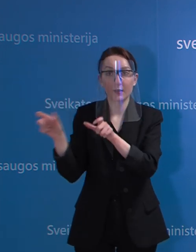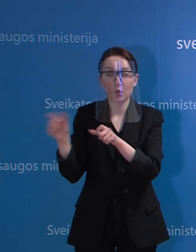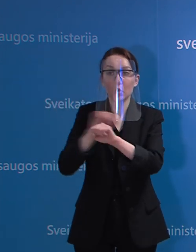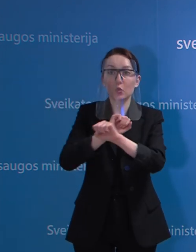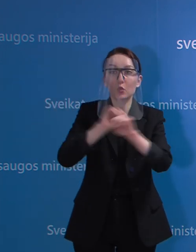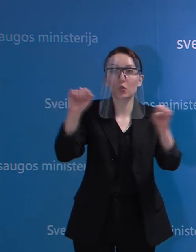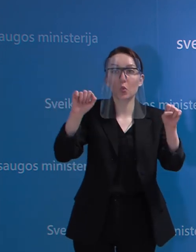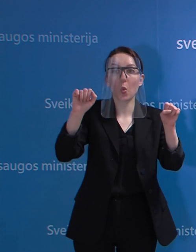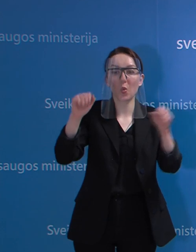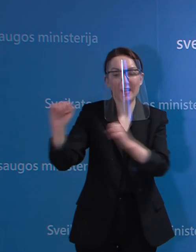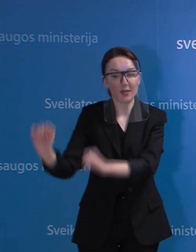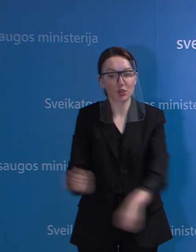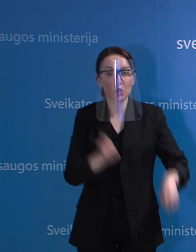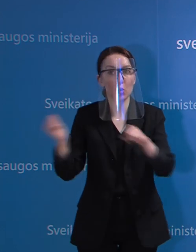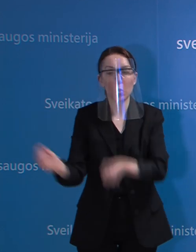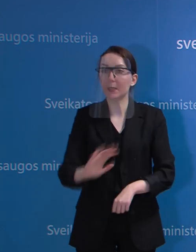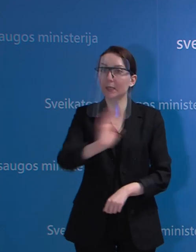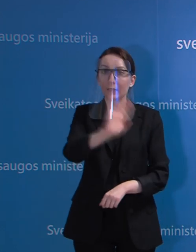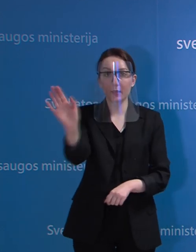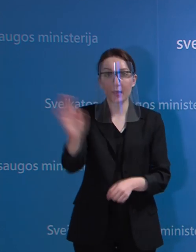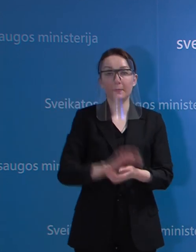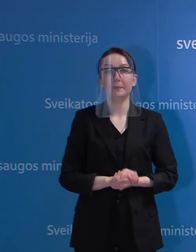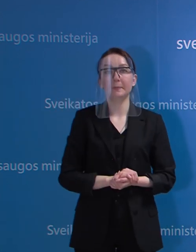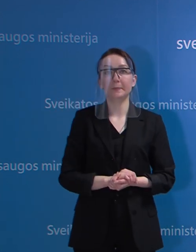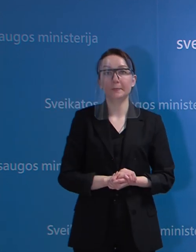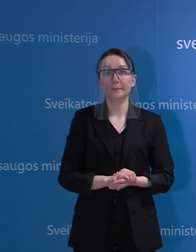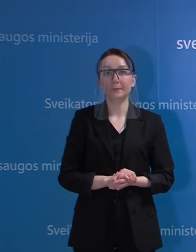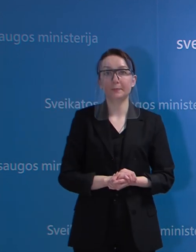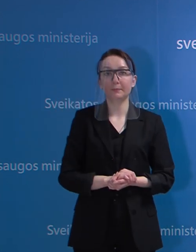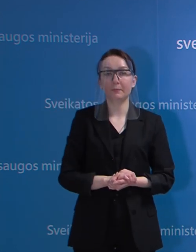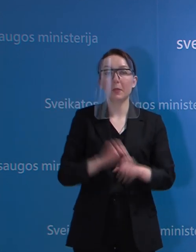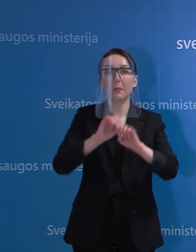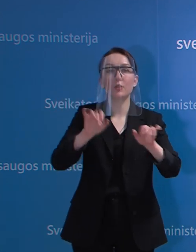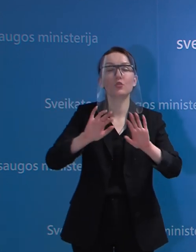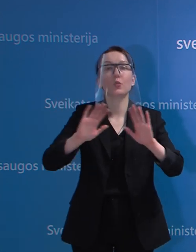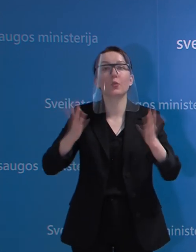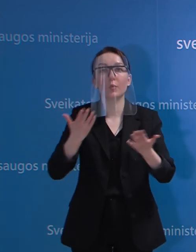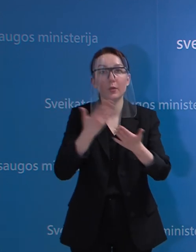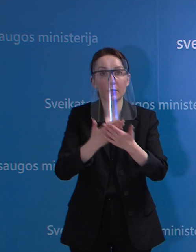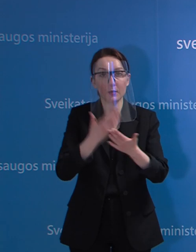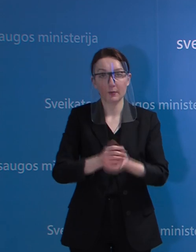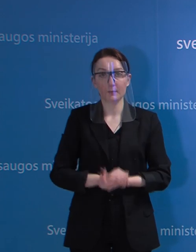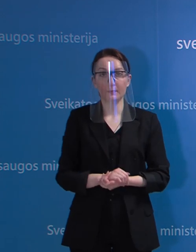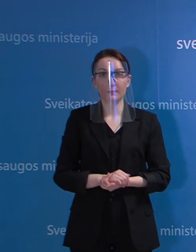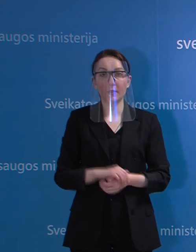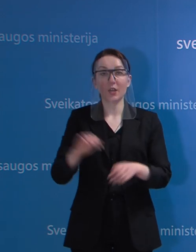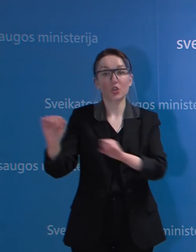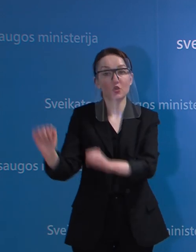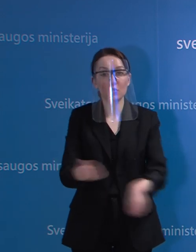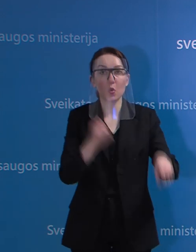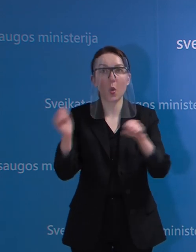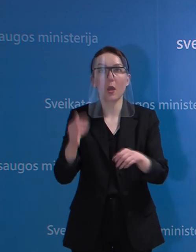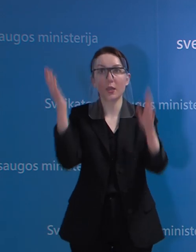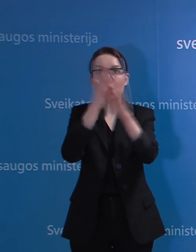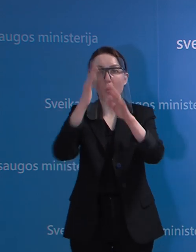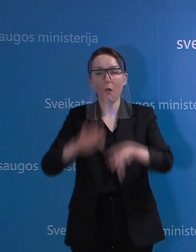draudžiama šluoti laiptinės, tai rekomendacija, na, paaiškinimas yra labai paprastas, šluojant į